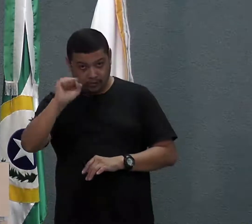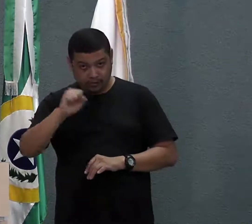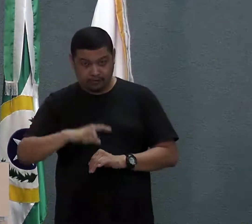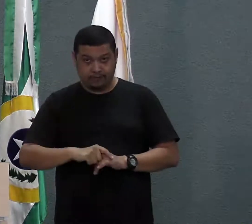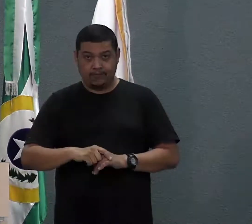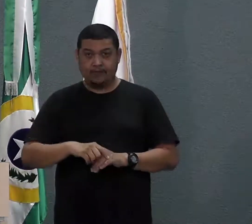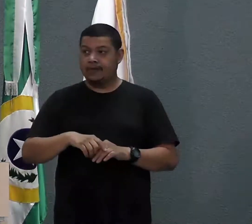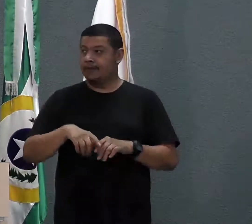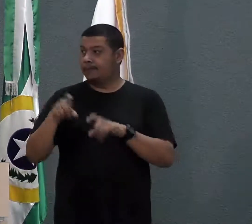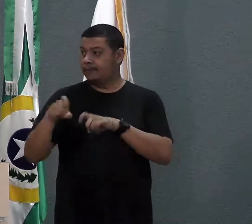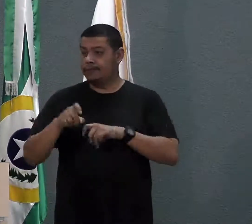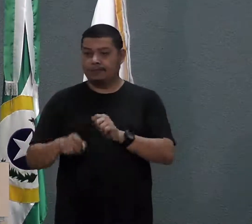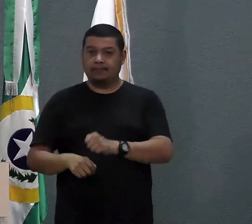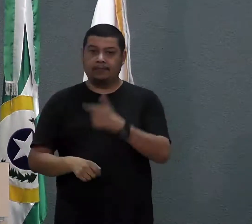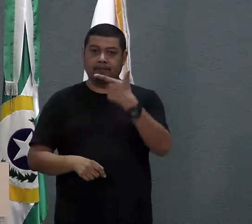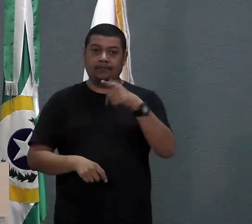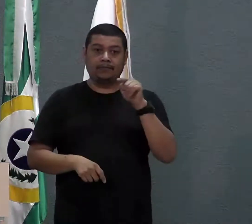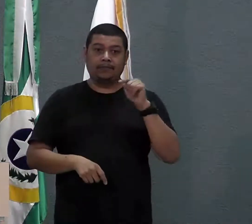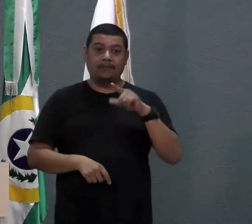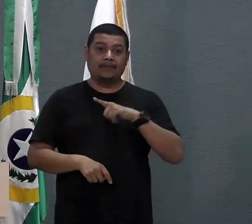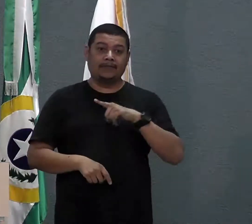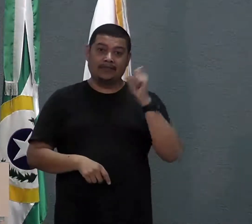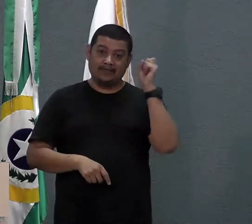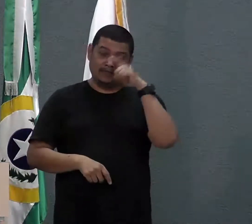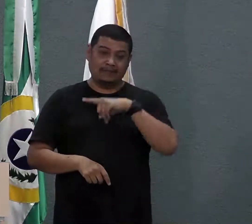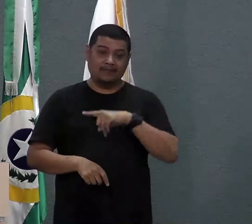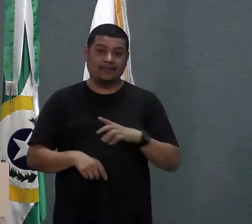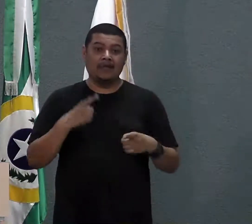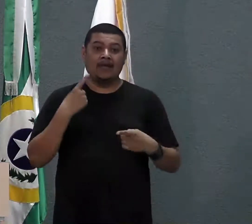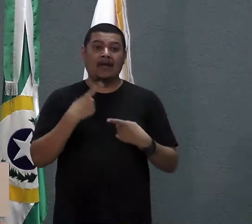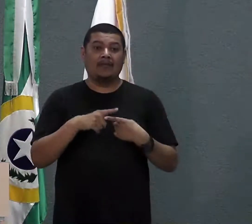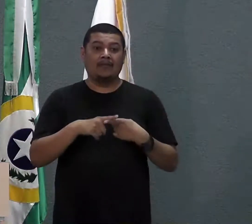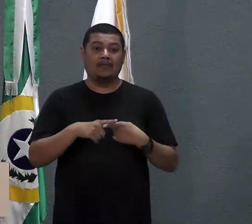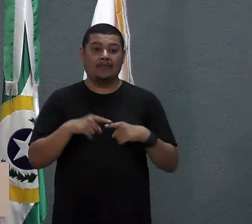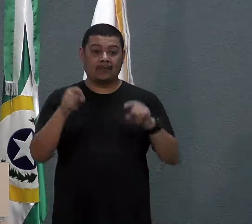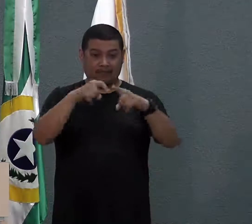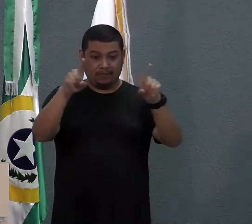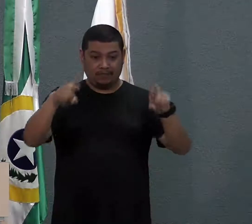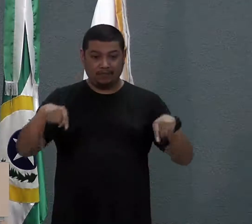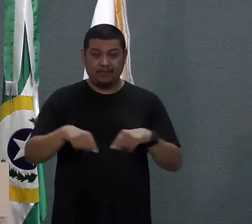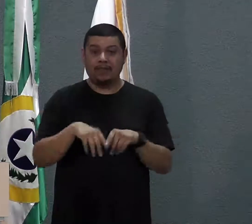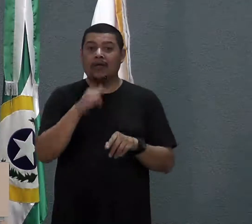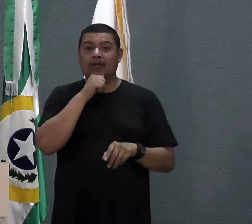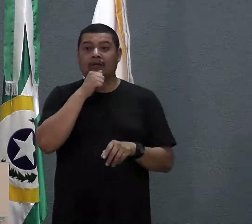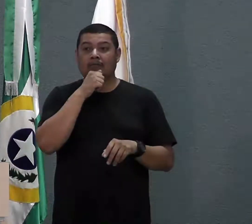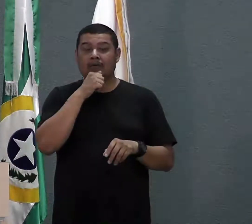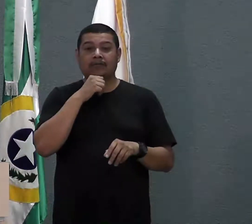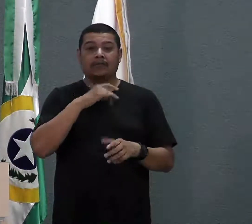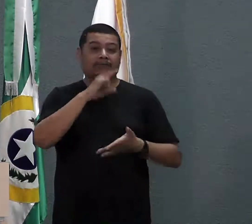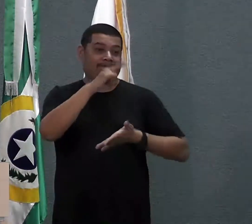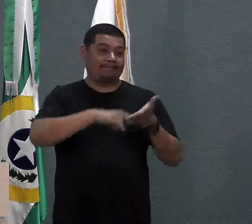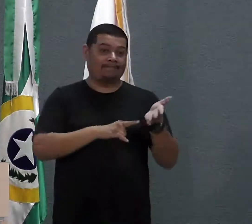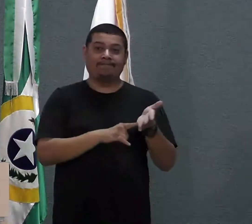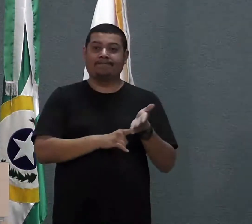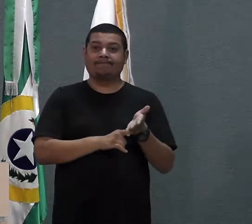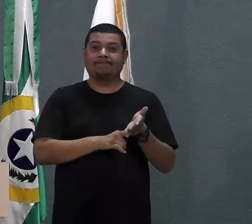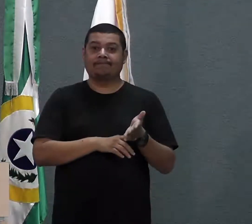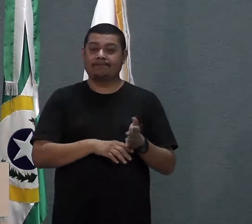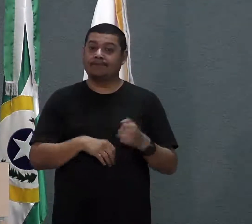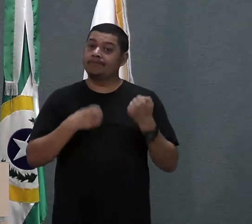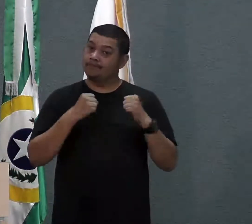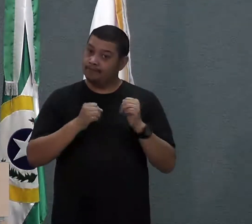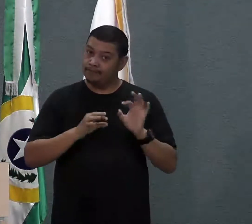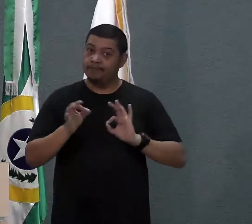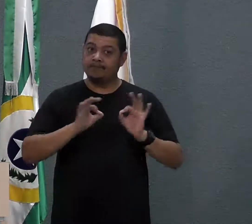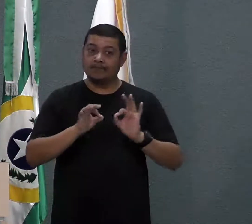dificuldade lá, Paulinho. ela não tem documento, terreno, o virador Corá. Então, é uma situação que tem que ser